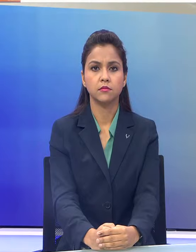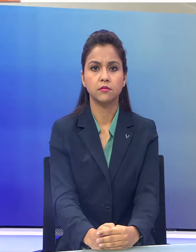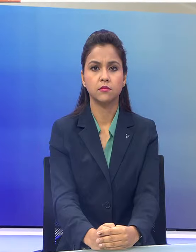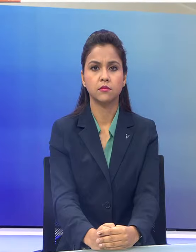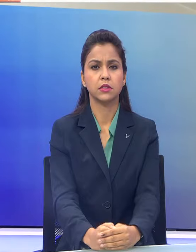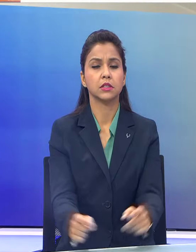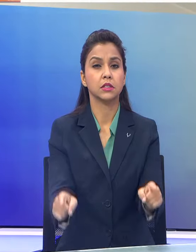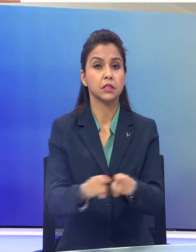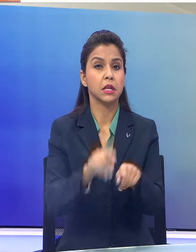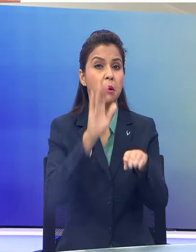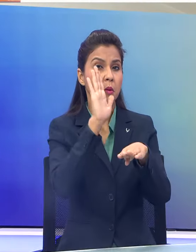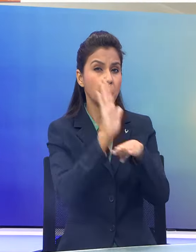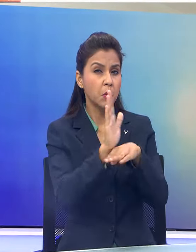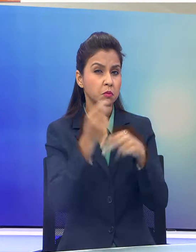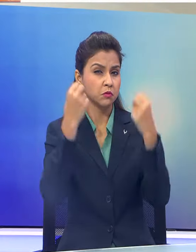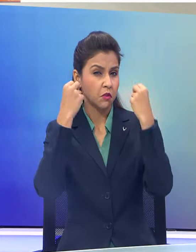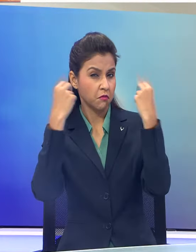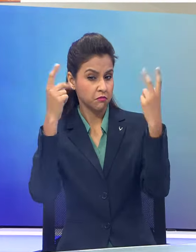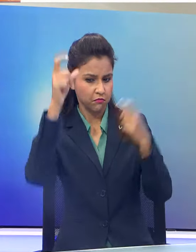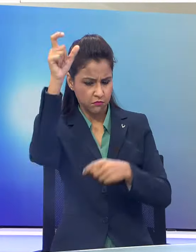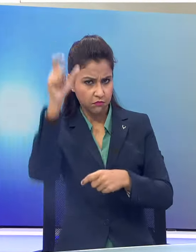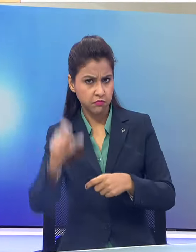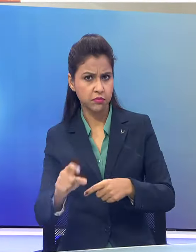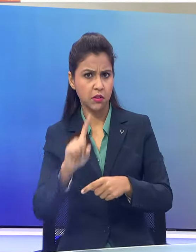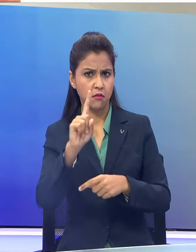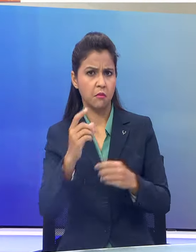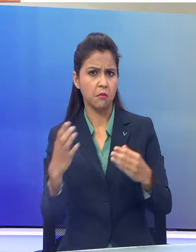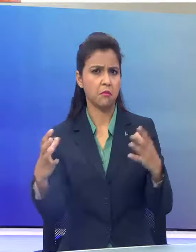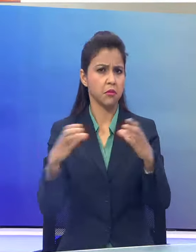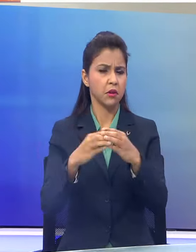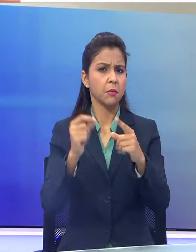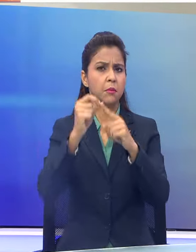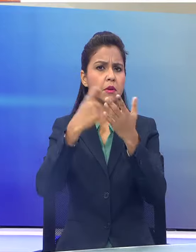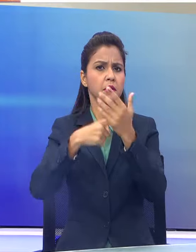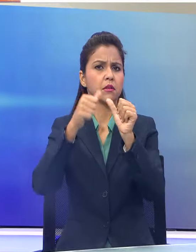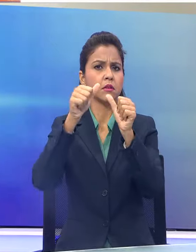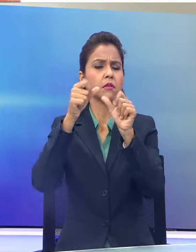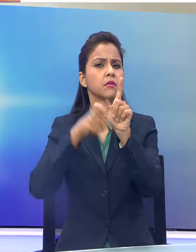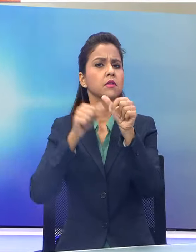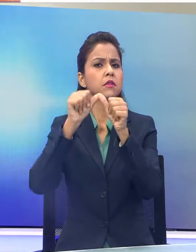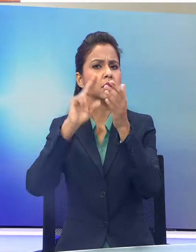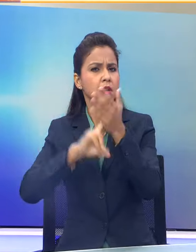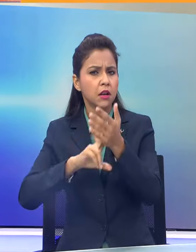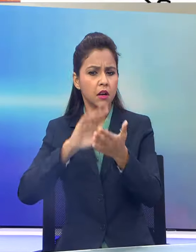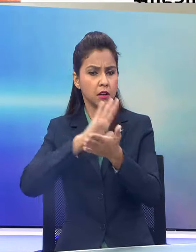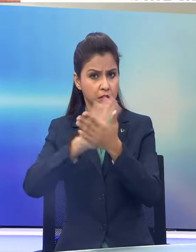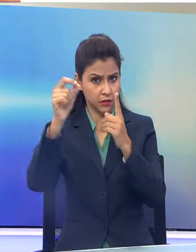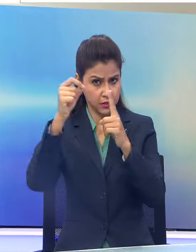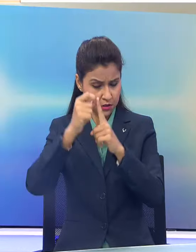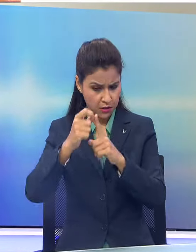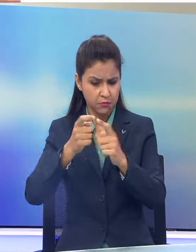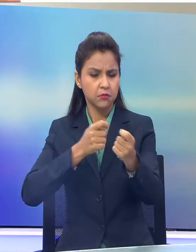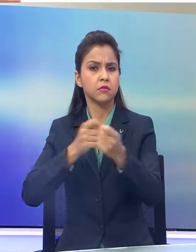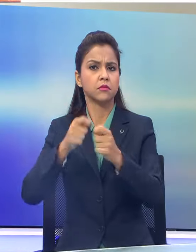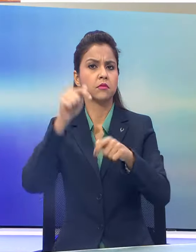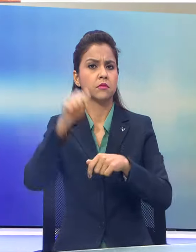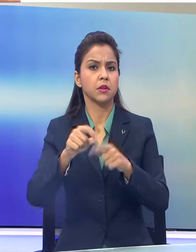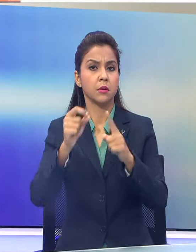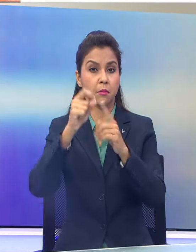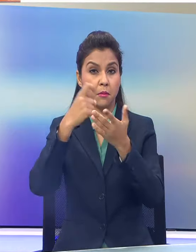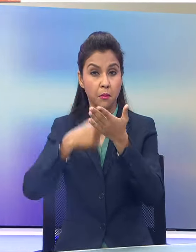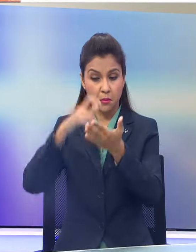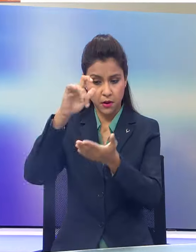वहीं कॉंग्रेस की स्टार प्रचारकों में से एक पाथी महासचेव प्रयांका गांधी आज हिमाचल प्रदेश का रण सम्हालेंगे प्रयांका